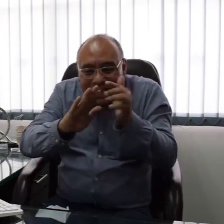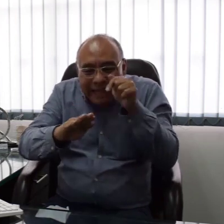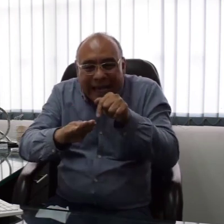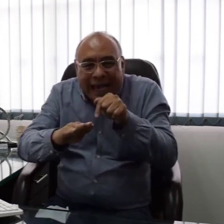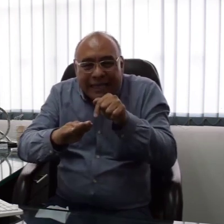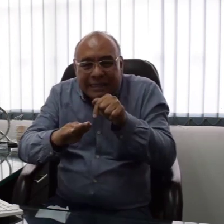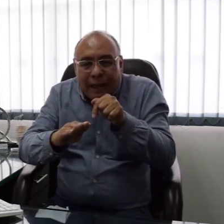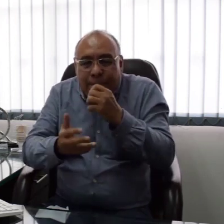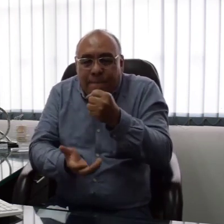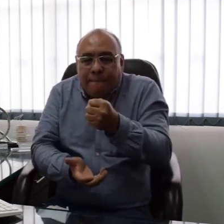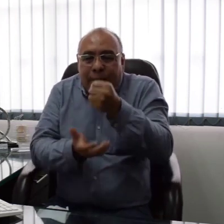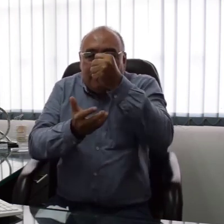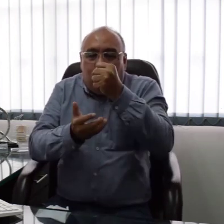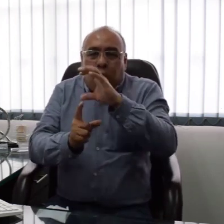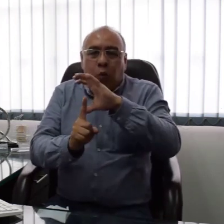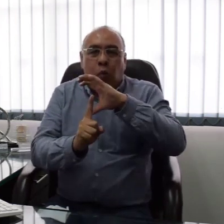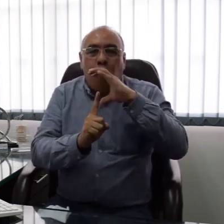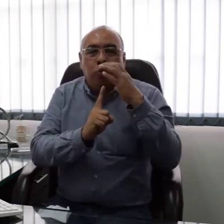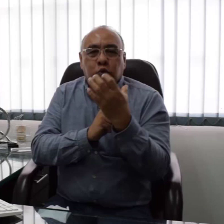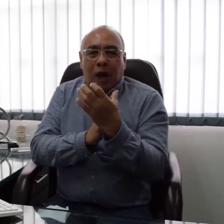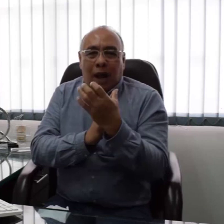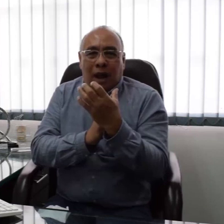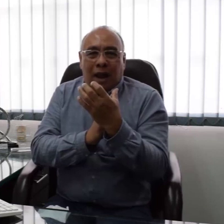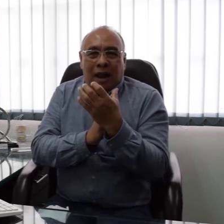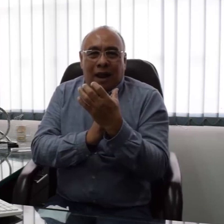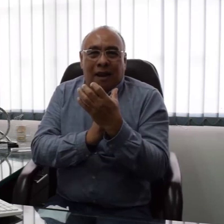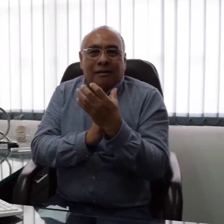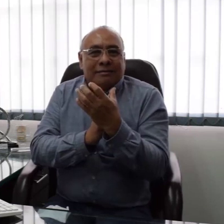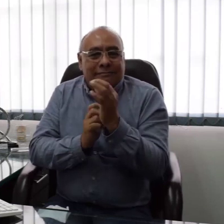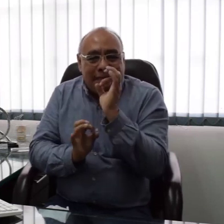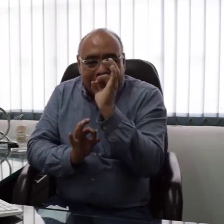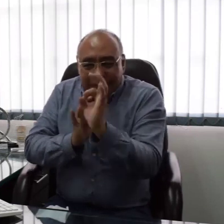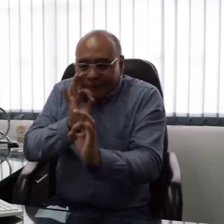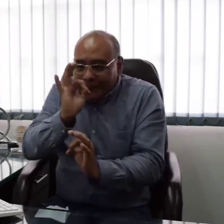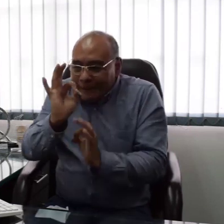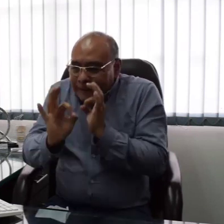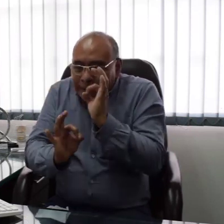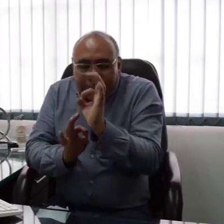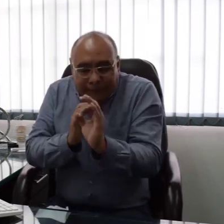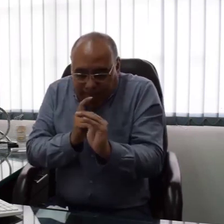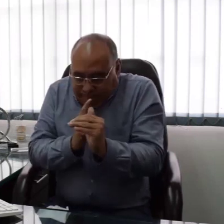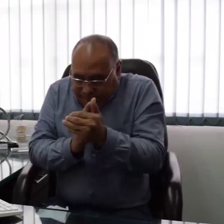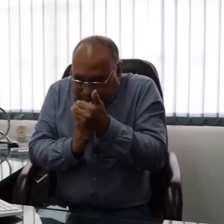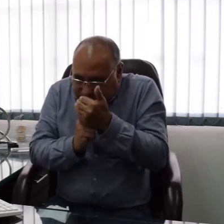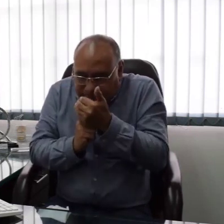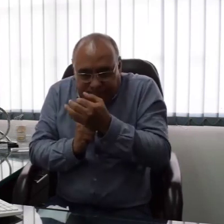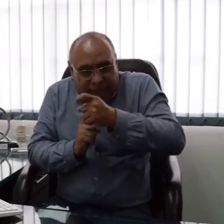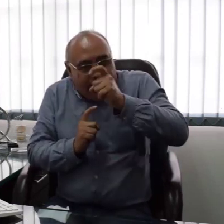En la cual se manifiesta de manera explícita que la lengua de señas colombiana es patrimonio cultural,